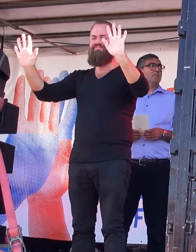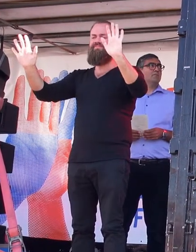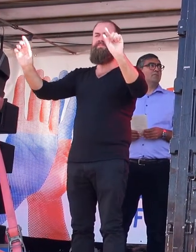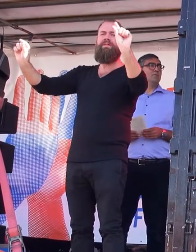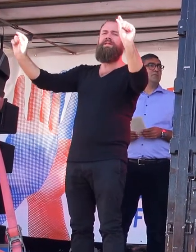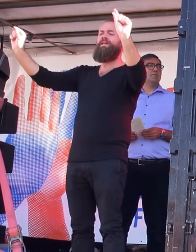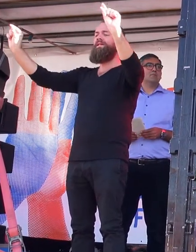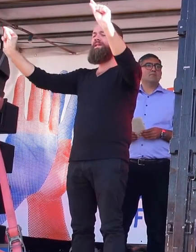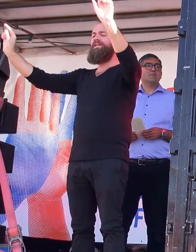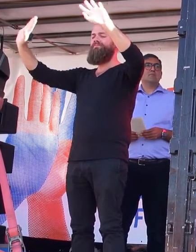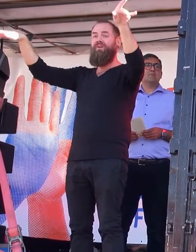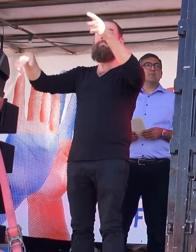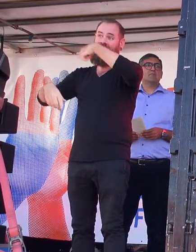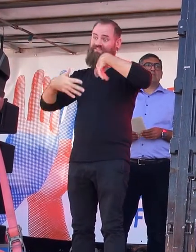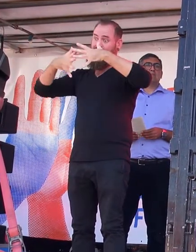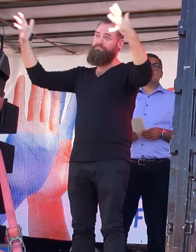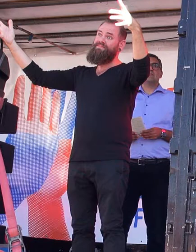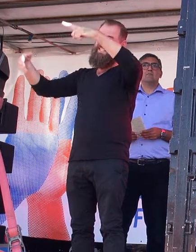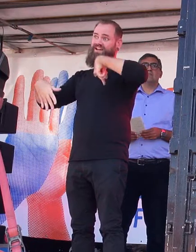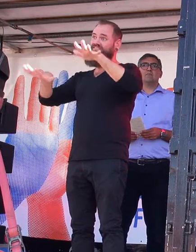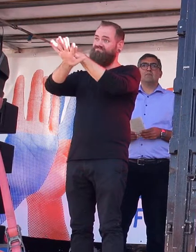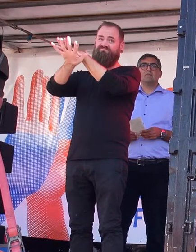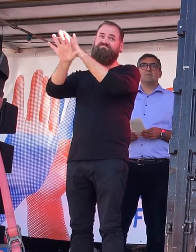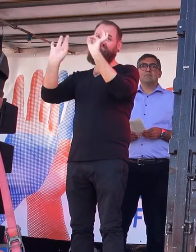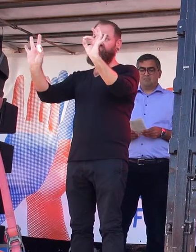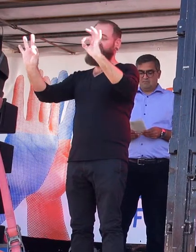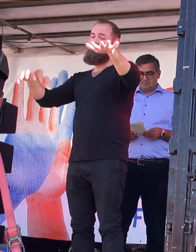sind die Mehrzahl in unserem Land, damit das feststeht.